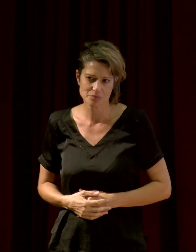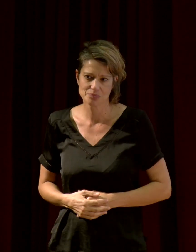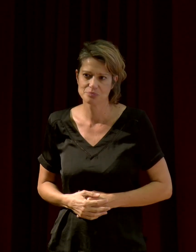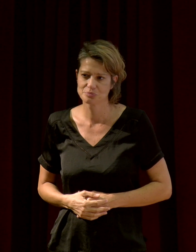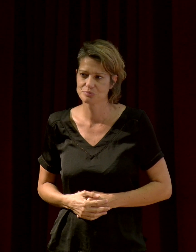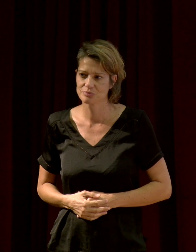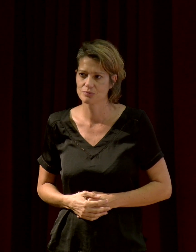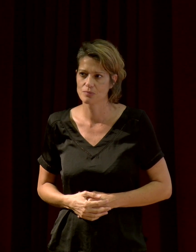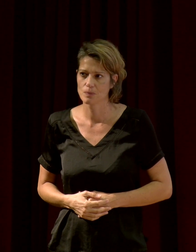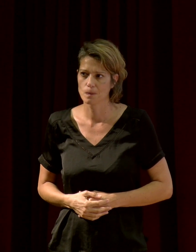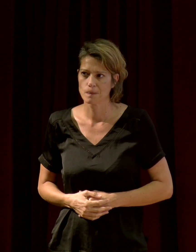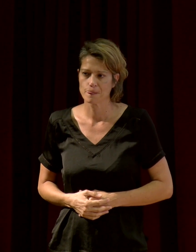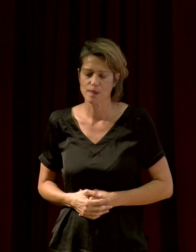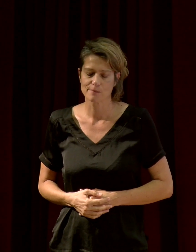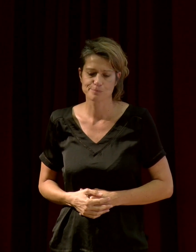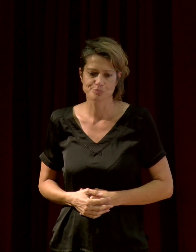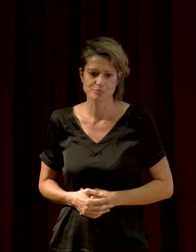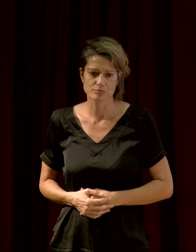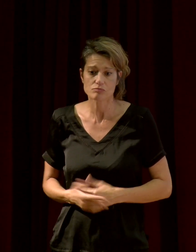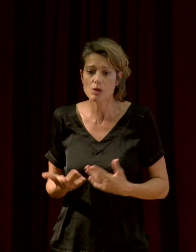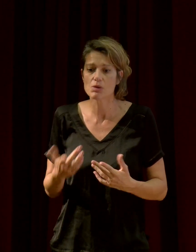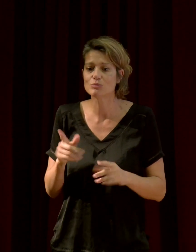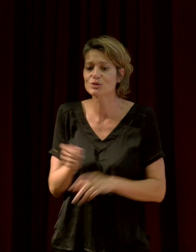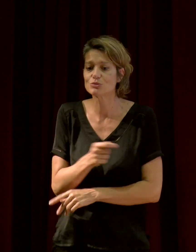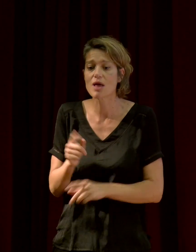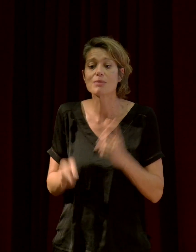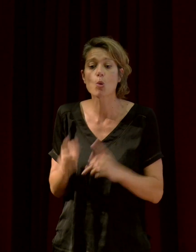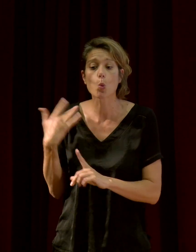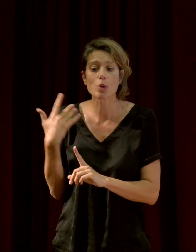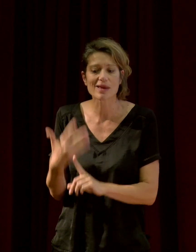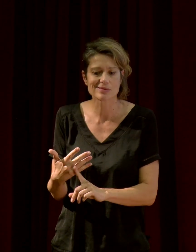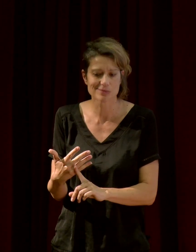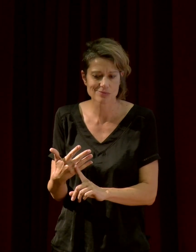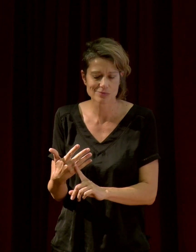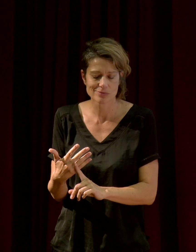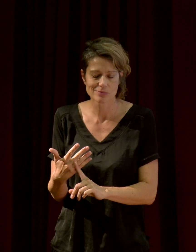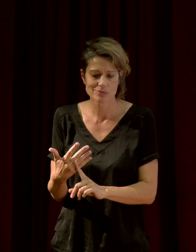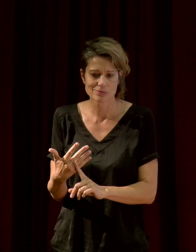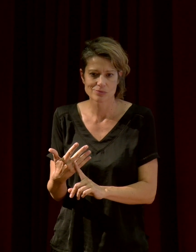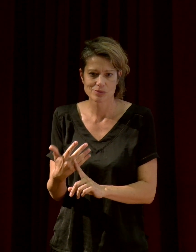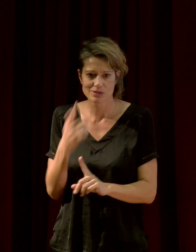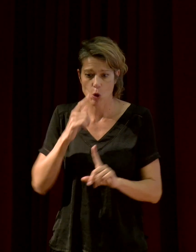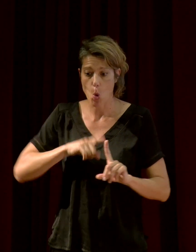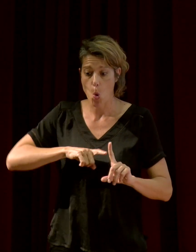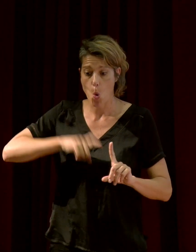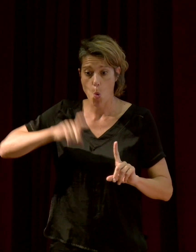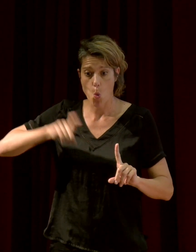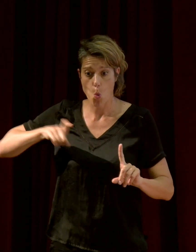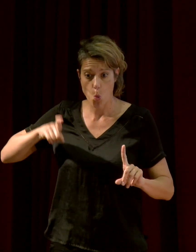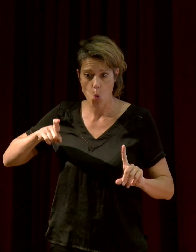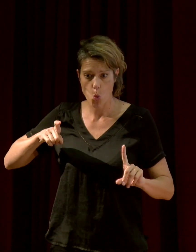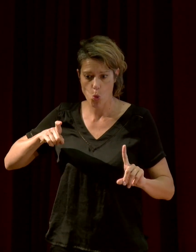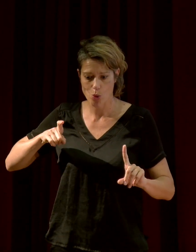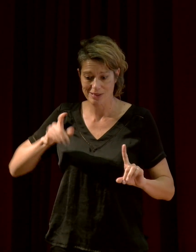en effet, à chaque fois, à remettre, en fonction du contexte, de qui produit l'onde, on va dire, et qui la